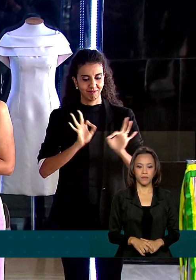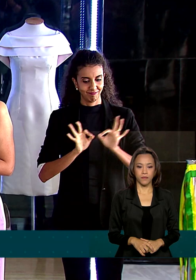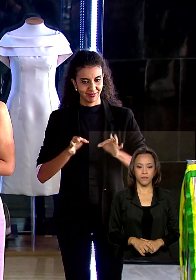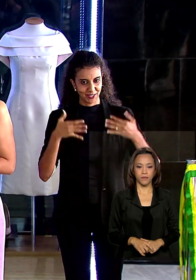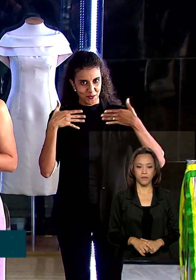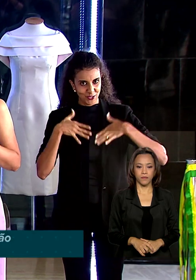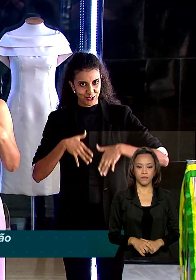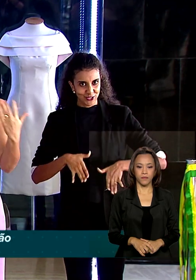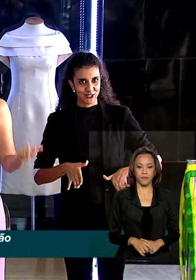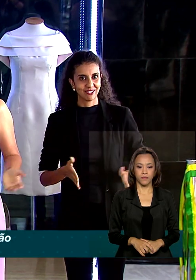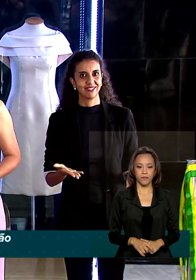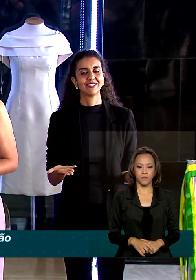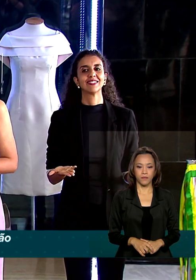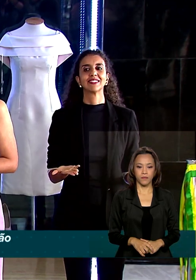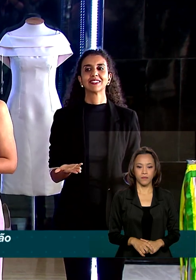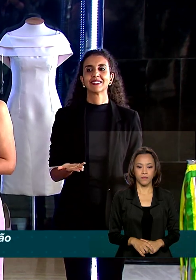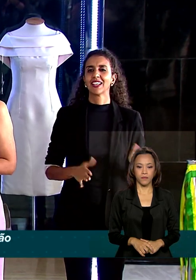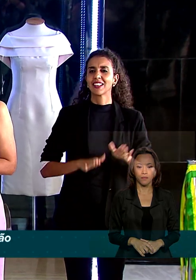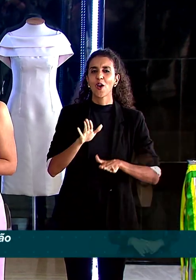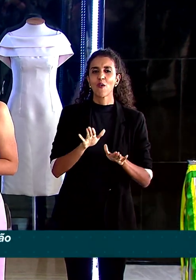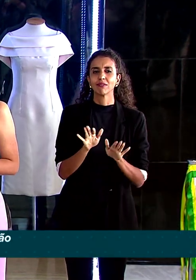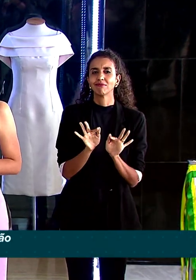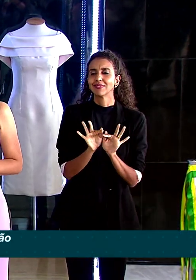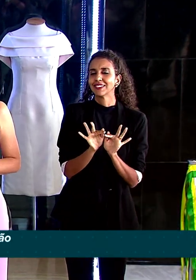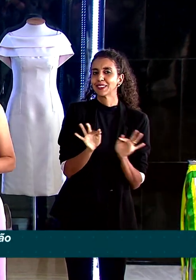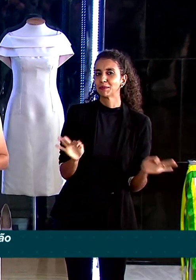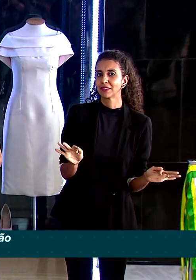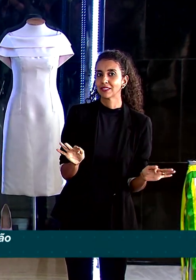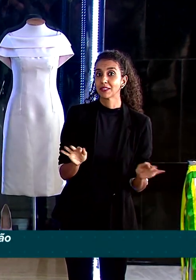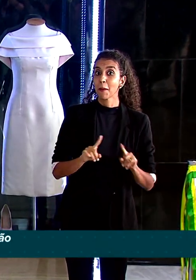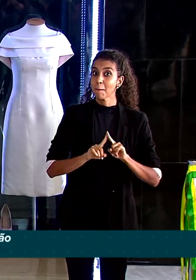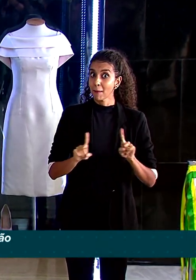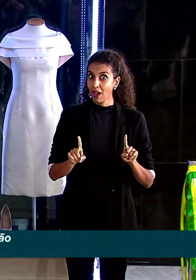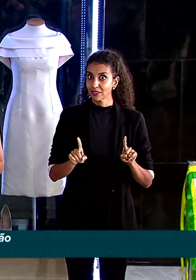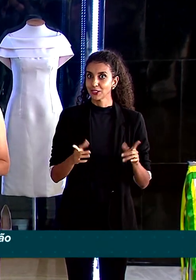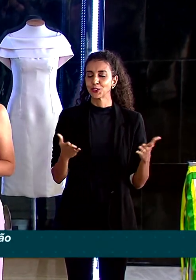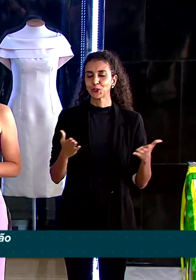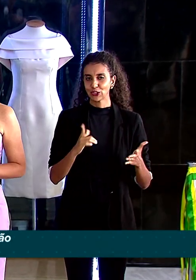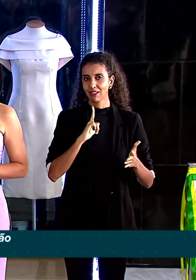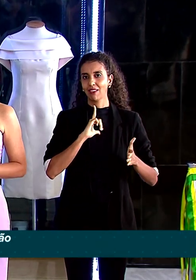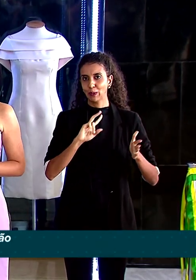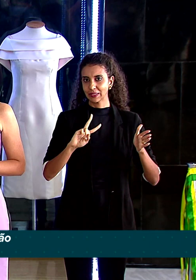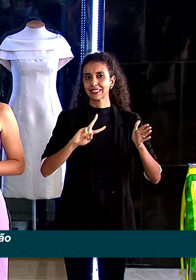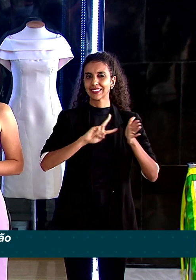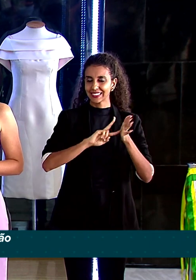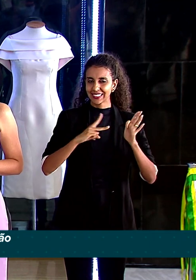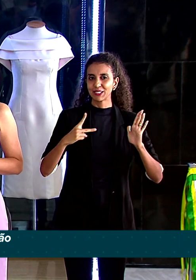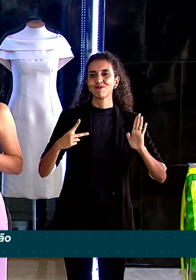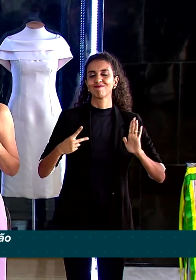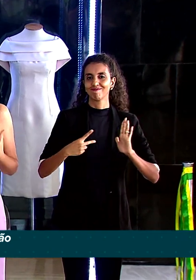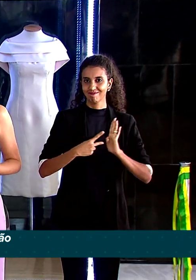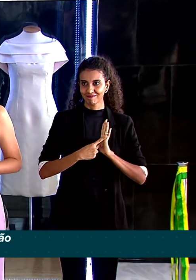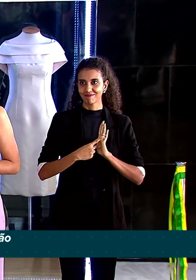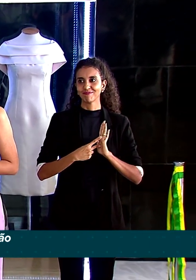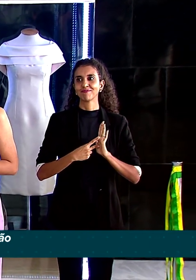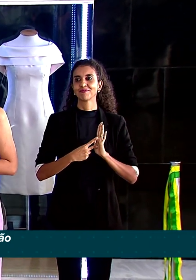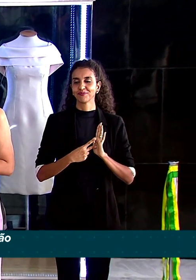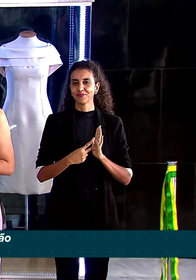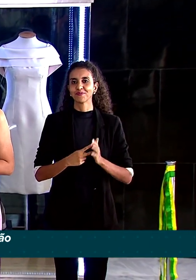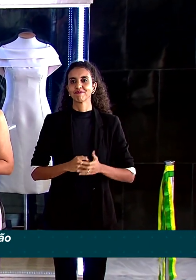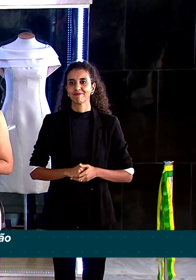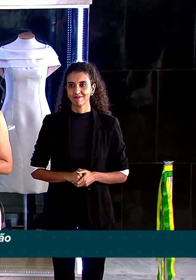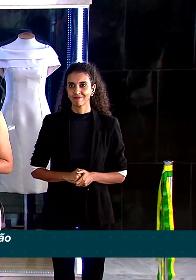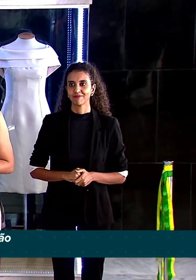vestido, talvez um simples vestido, mas que hoje tem um simbolismo muito grande, que acabou